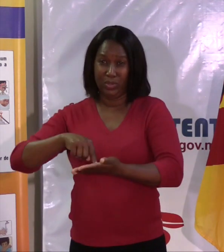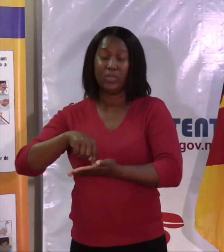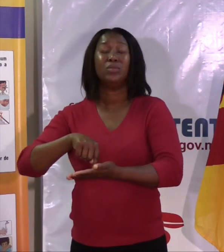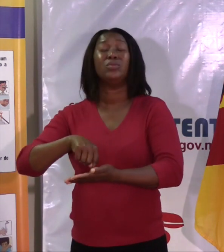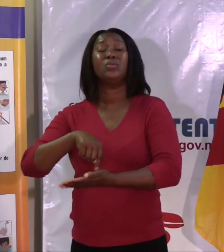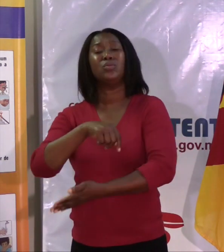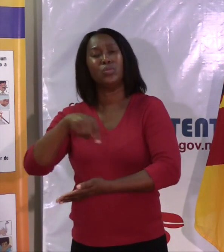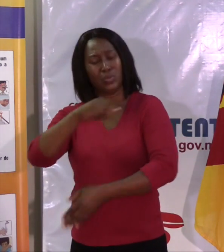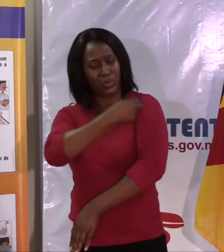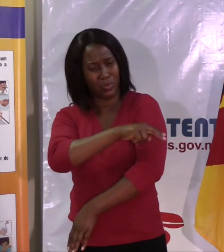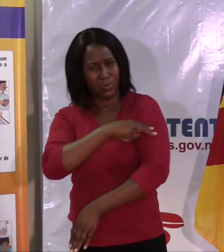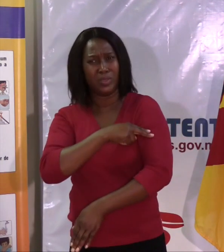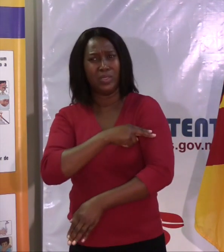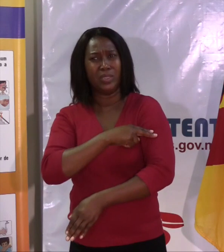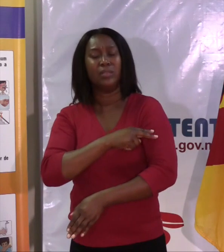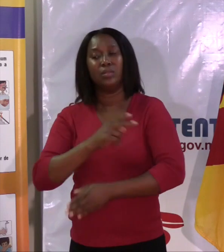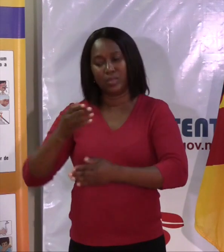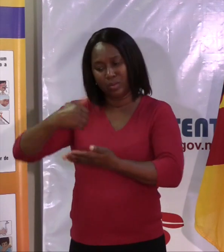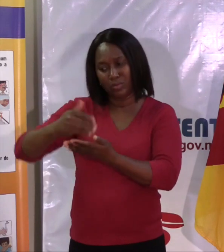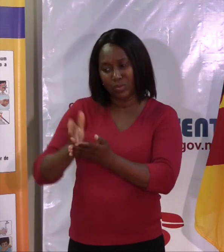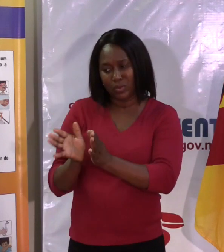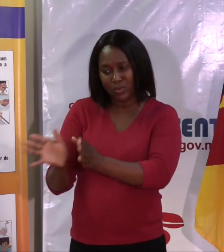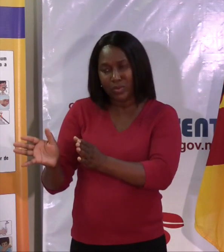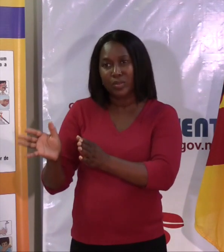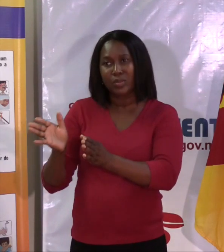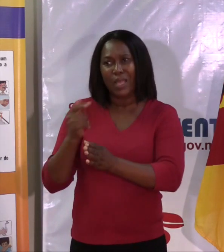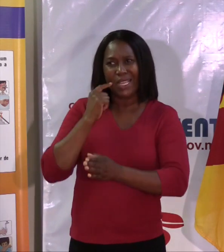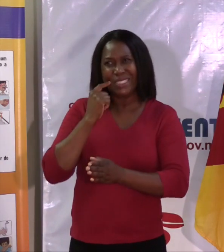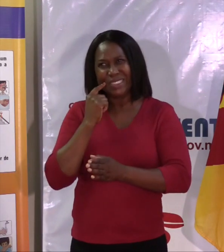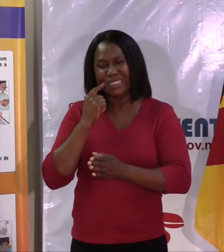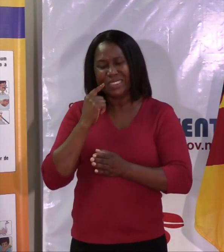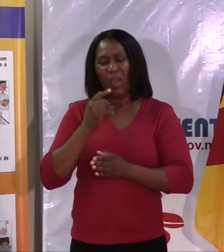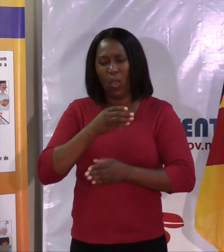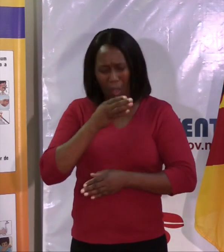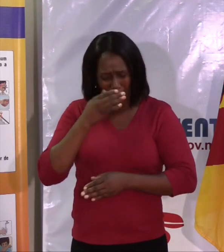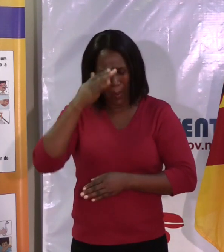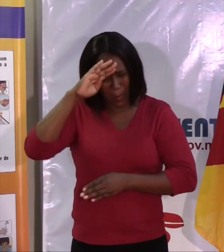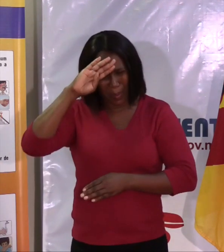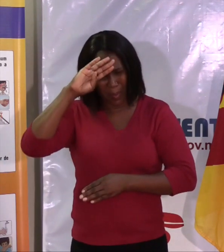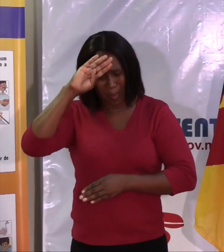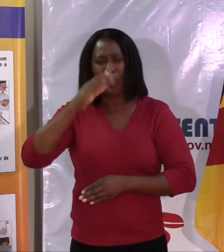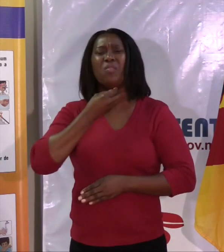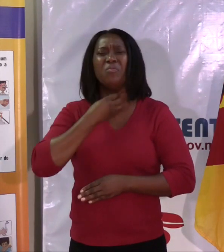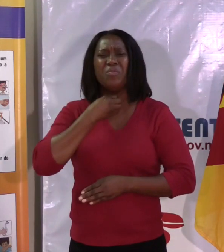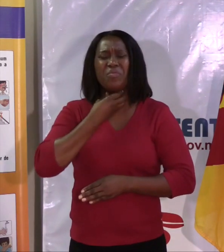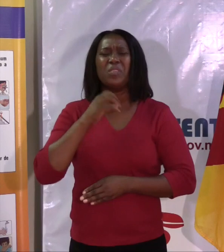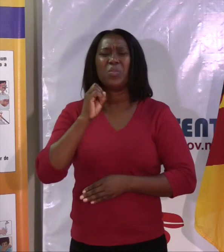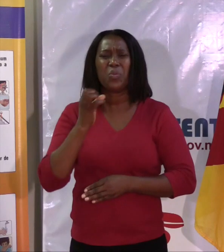com sinais e sintomas. portanto, cada um de nós, tiver uma febre, uma tosse associada a uma dor de garganta, que chegasse a unidade